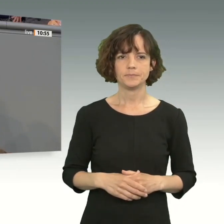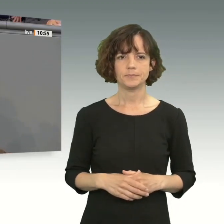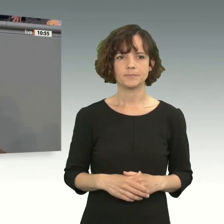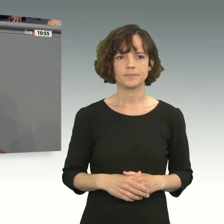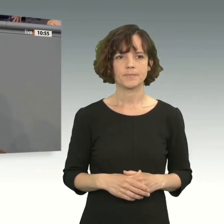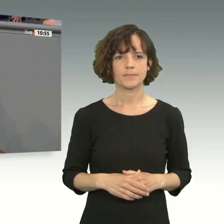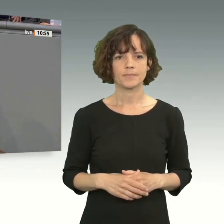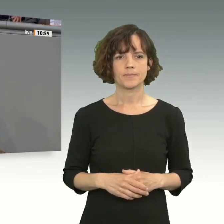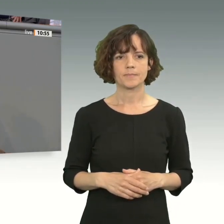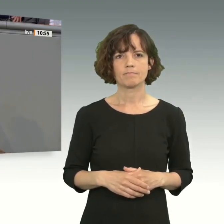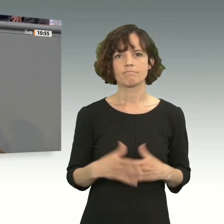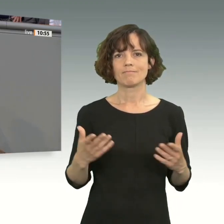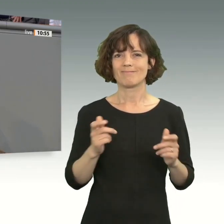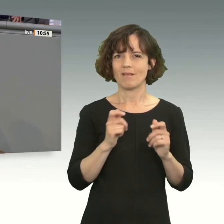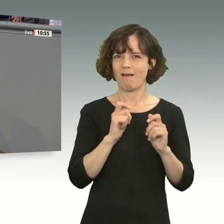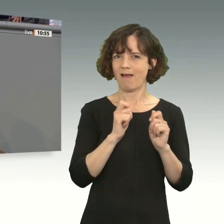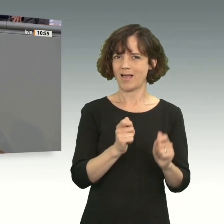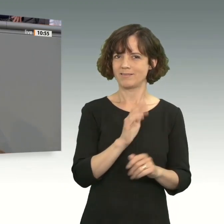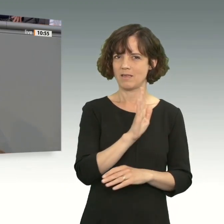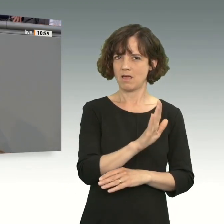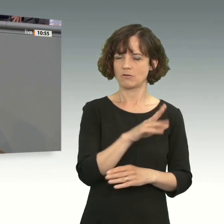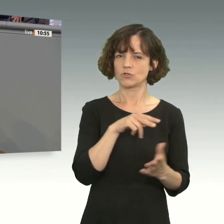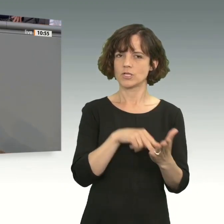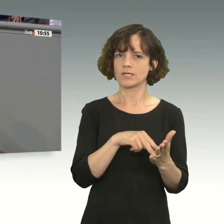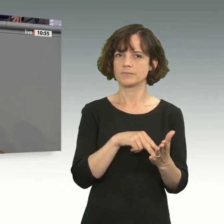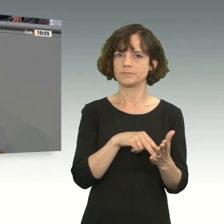Da ist dann im Antrag der Linken zu lesen,